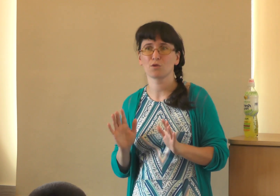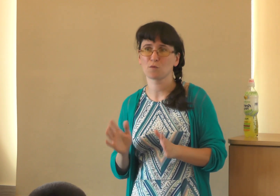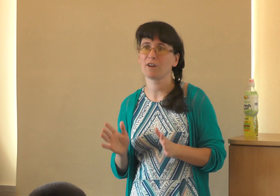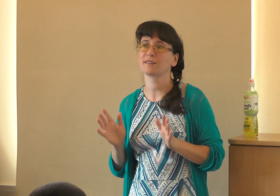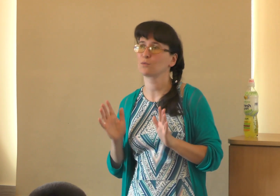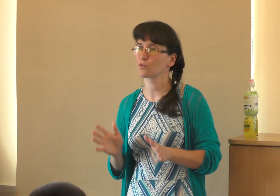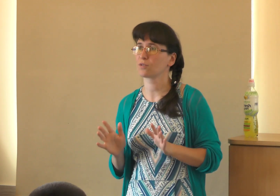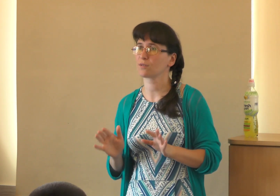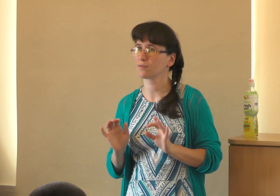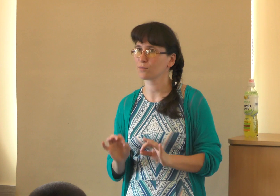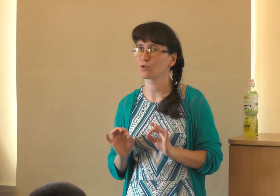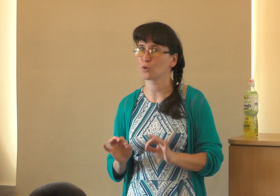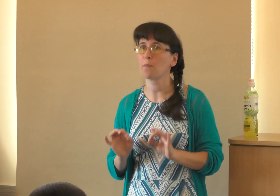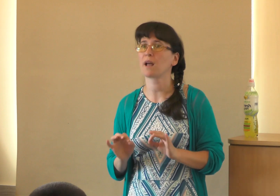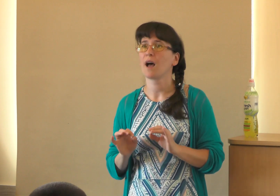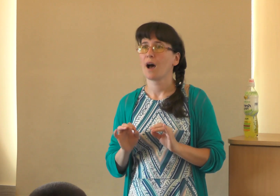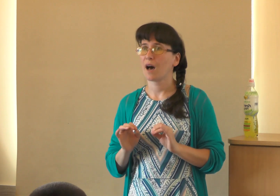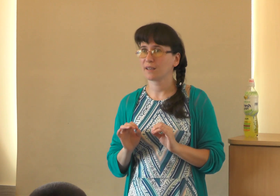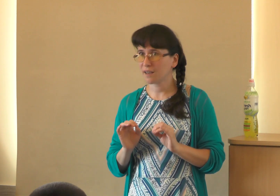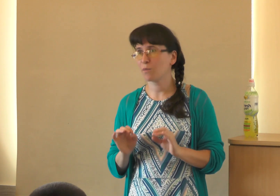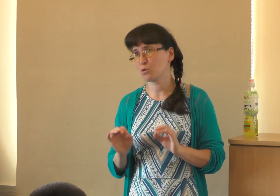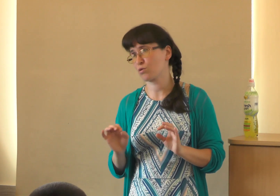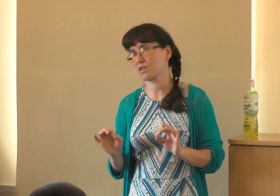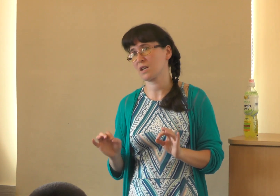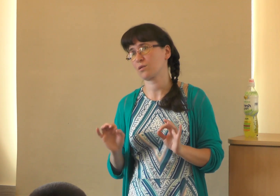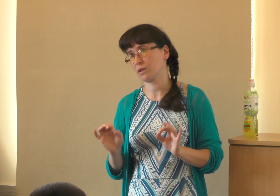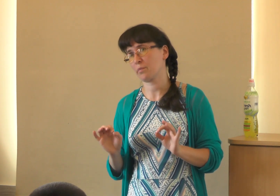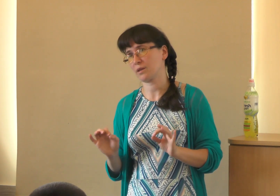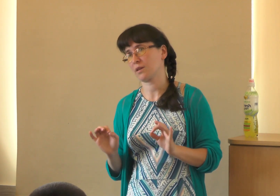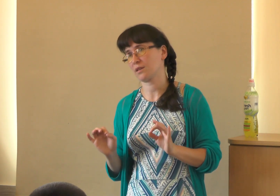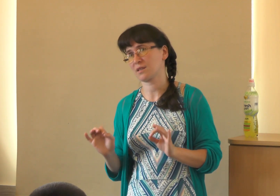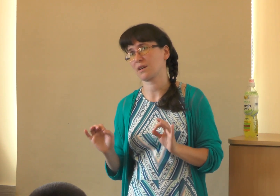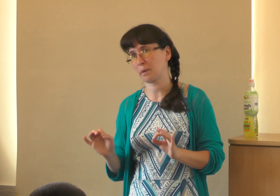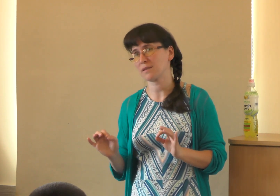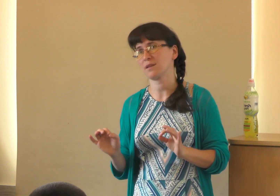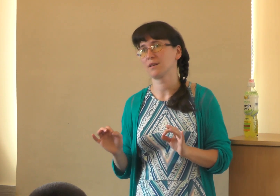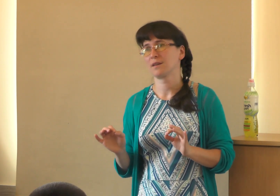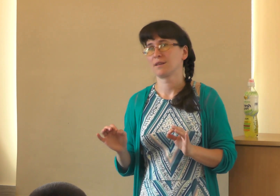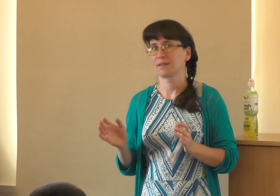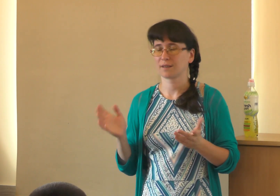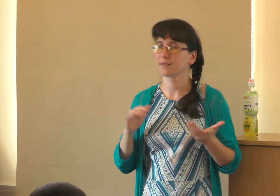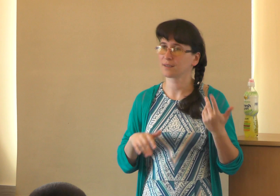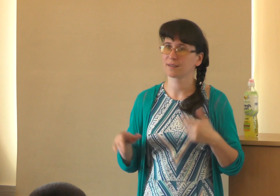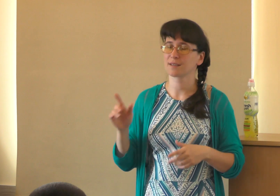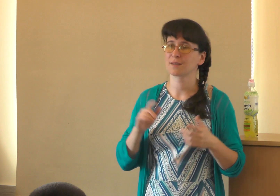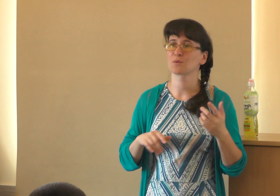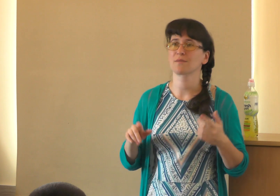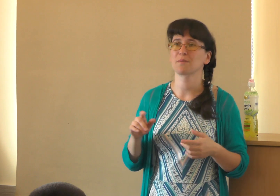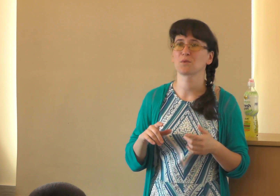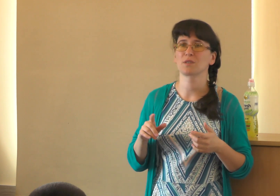разговаривать, потому что... Вот в чем разница. Но я вам хочу сказать, когда я приехала на Закарпатти... Так, назад, на русский, вы, может,